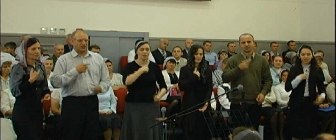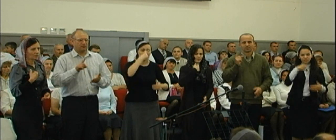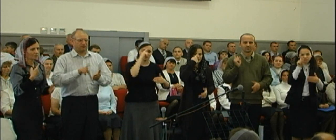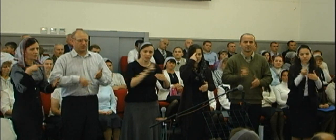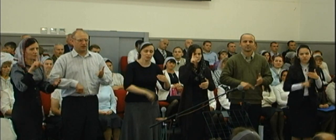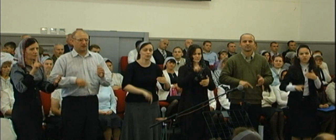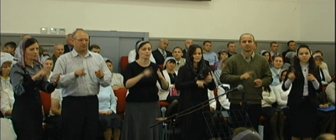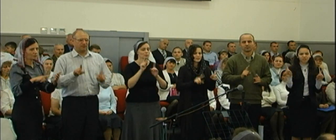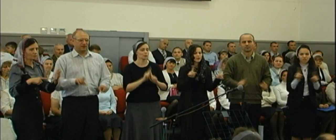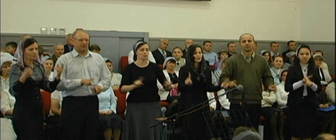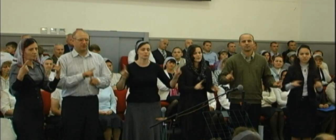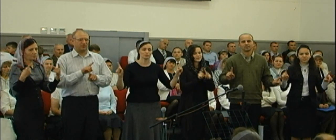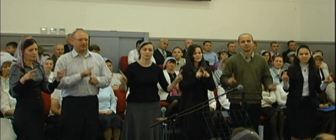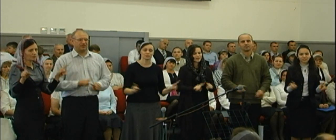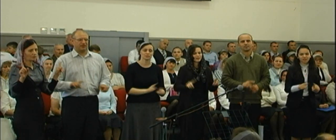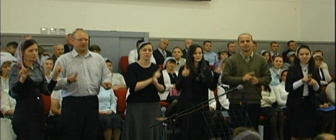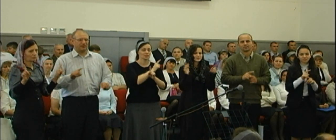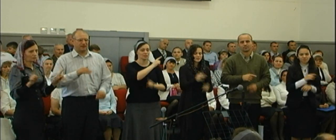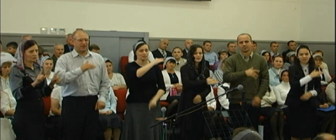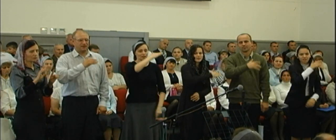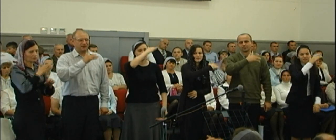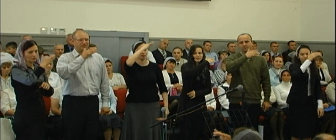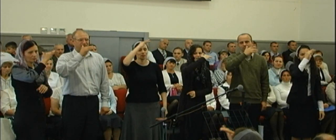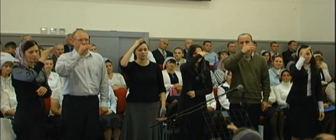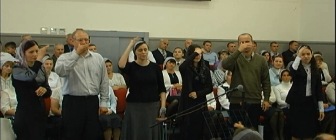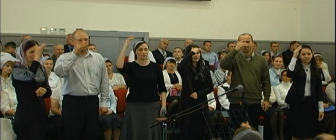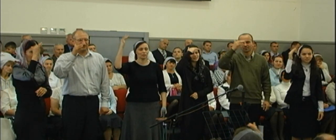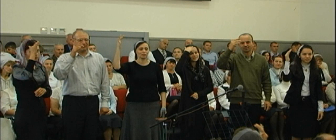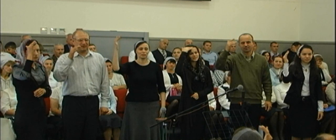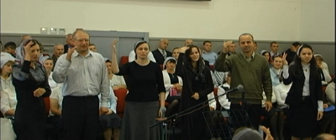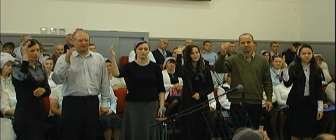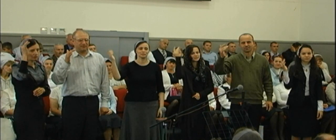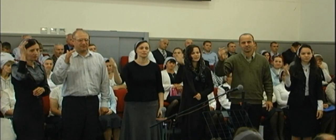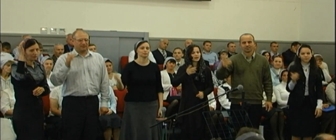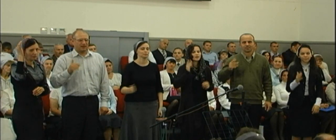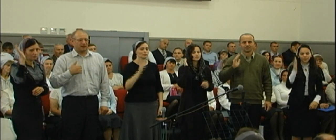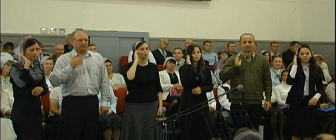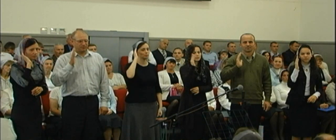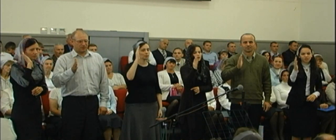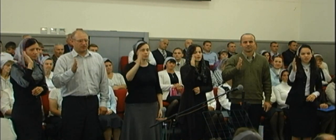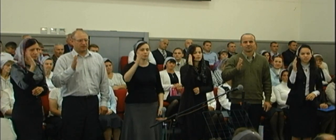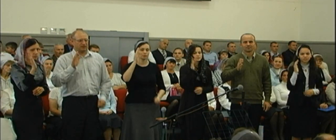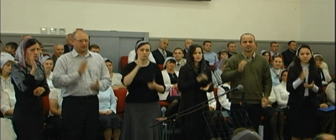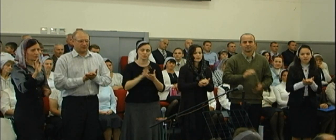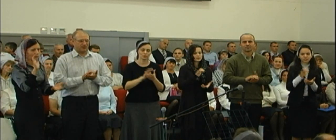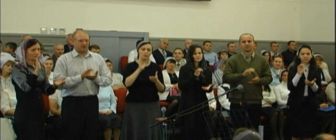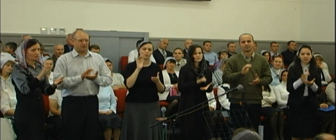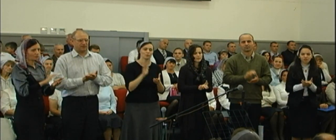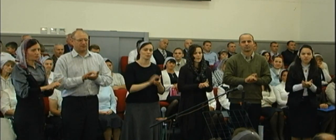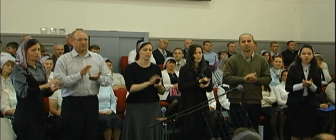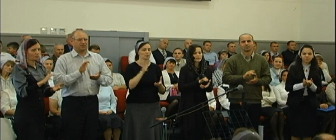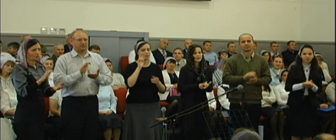верю, что мелодия небес Покажется